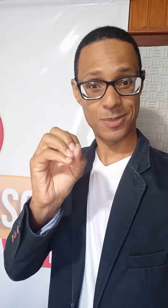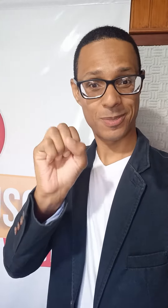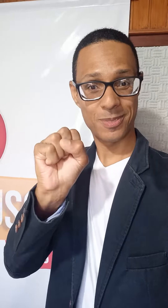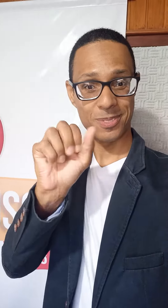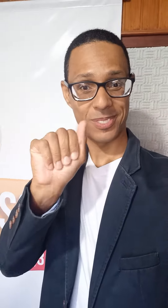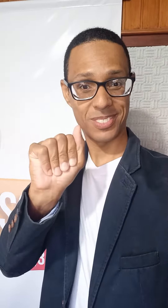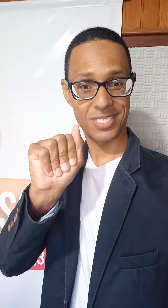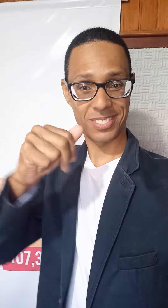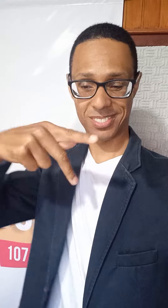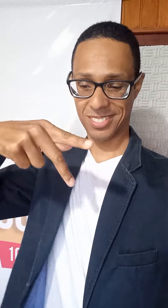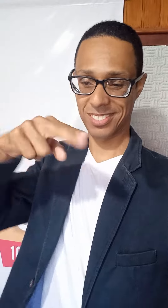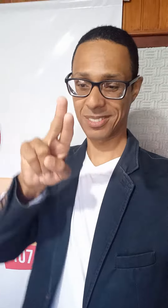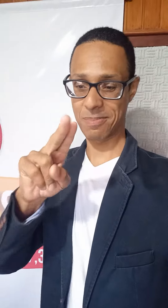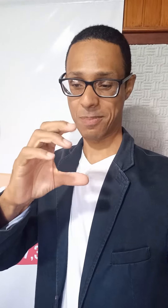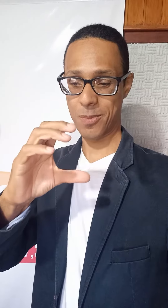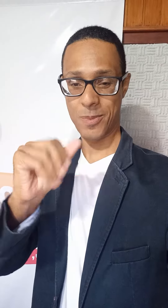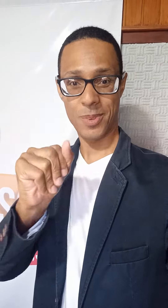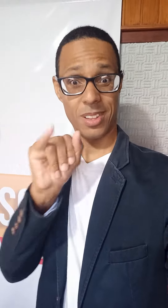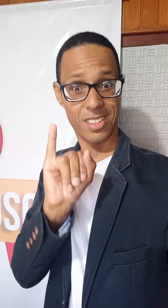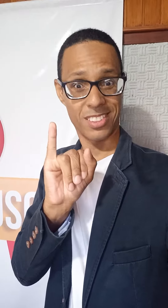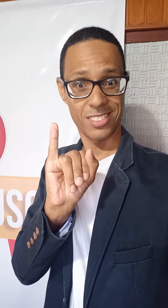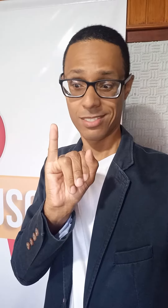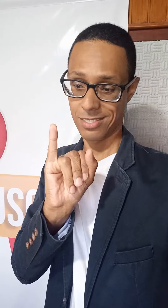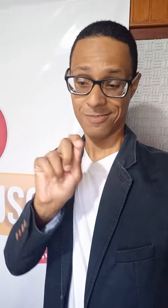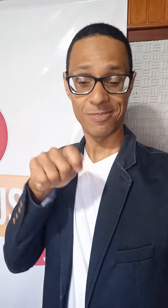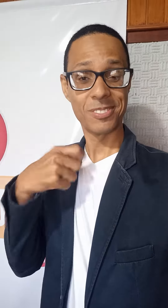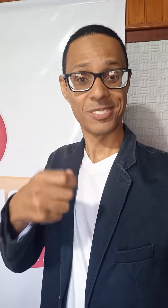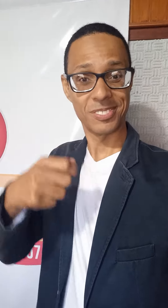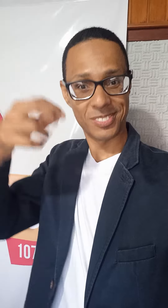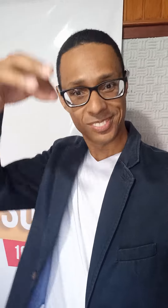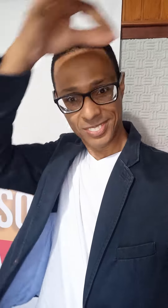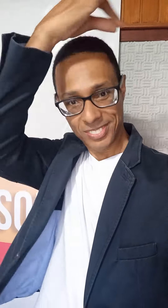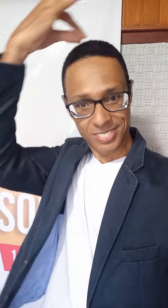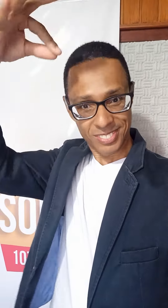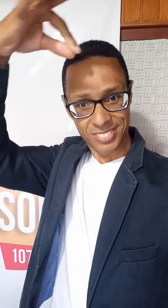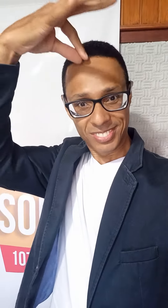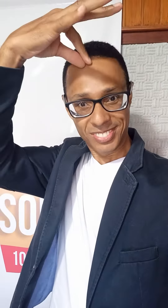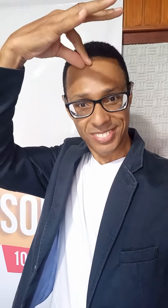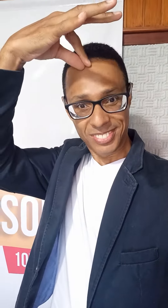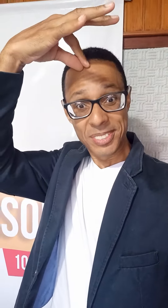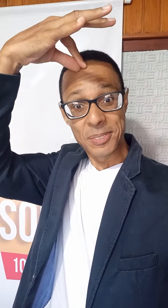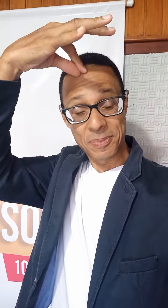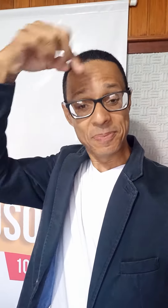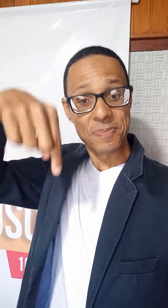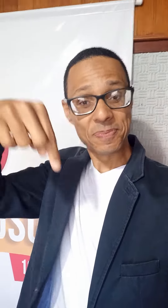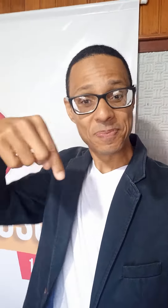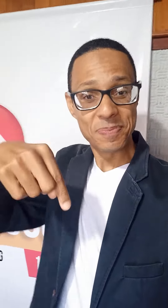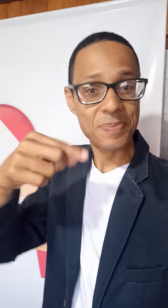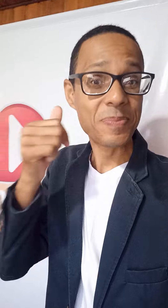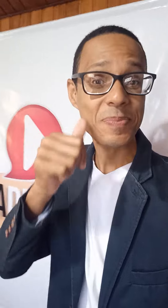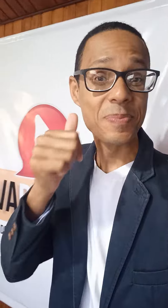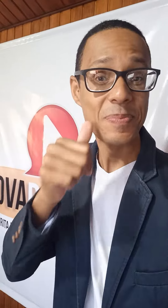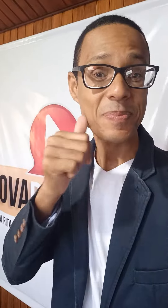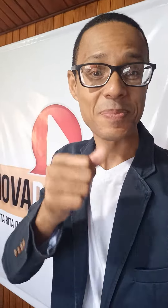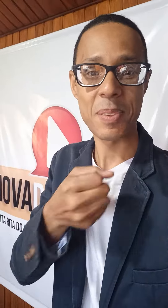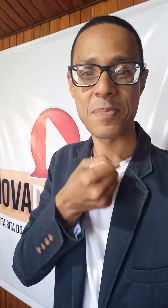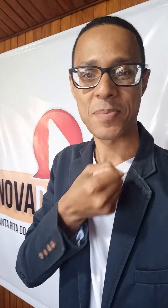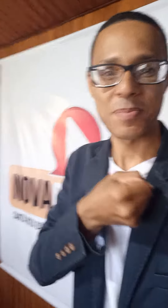Então oferece a música e a música a gente já fala tudo que você quer uma vez só, é bem, bem fácil, facilita a vida da gente, né?